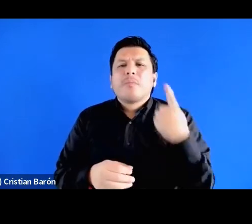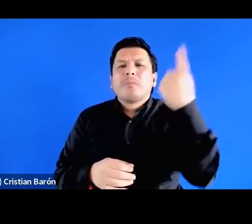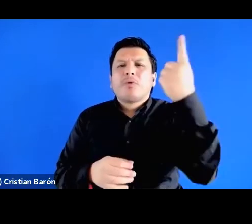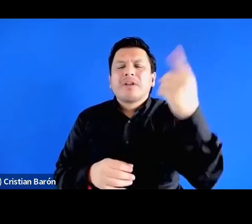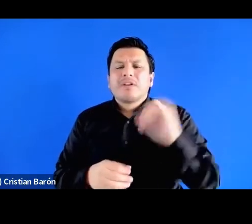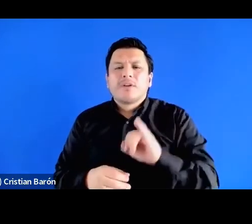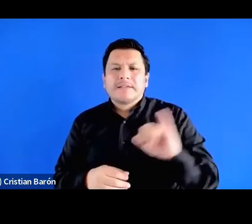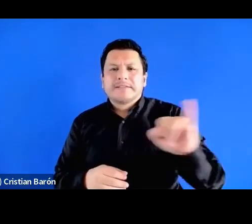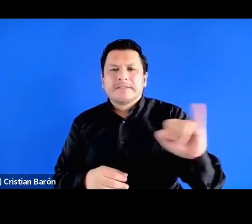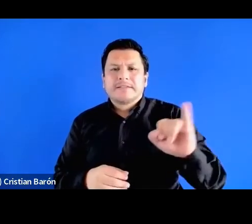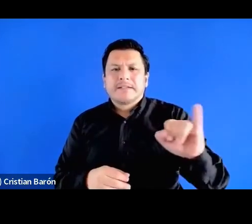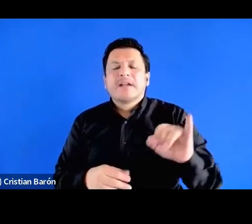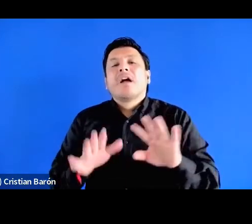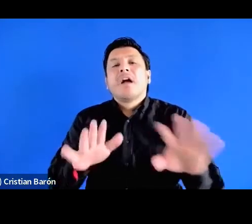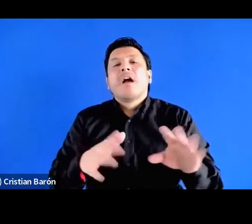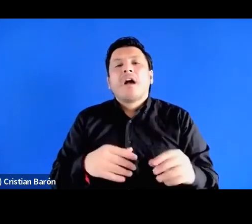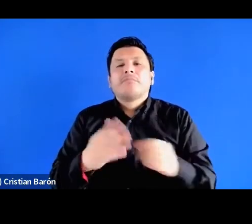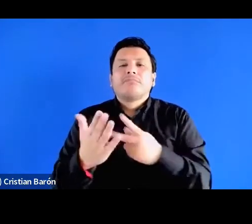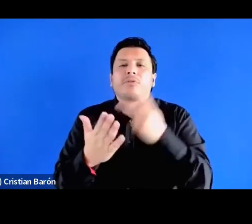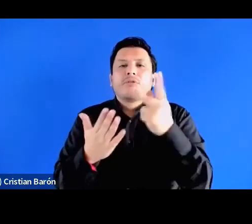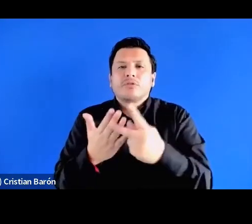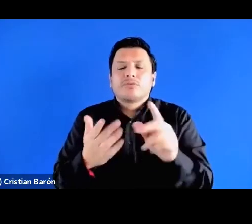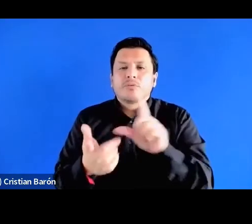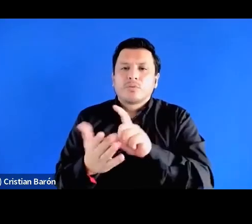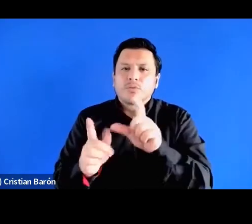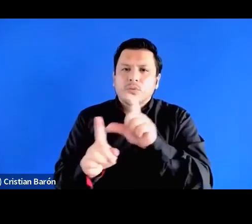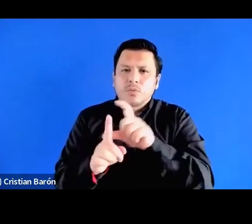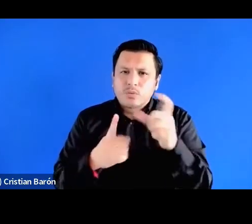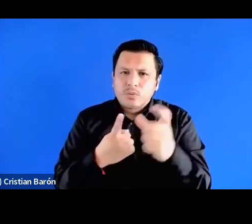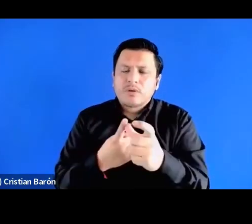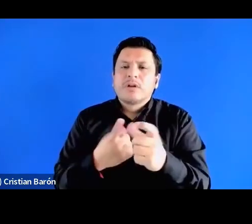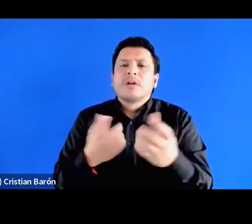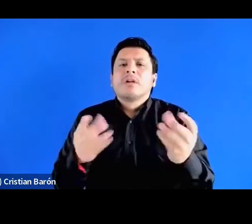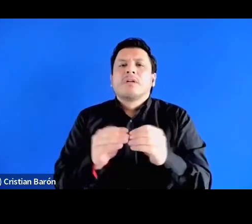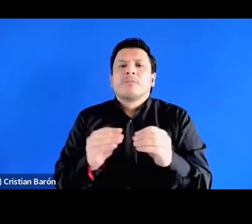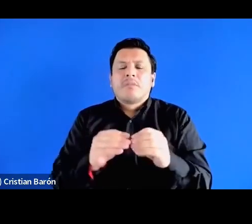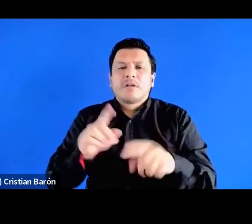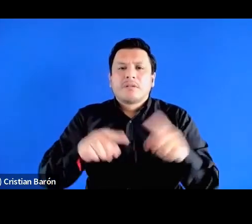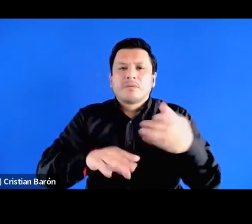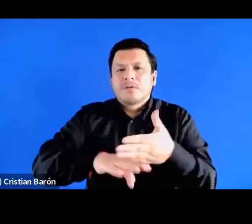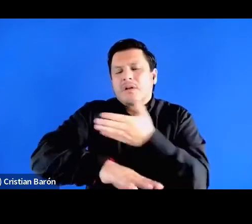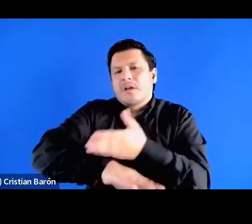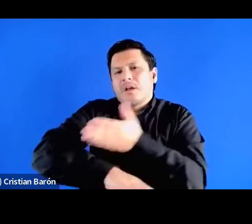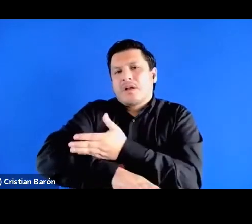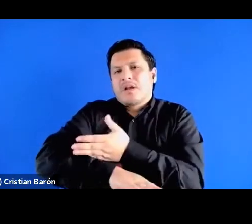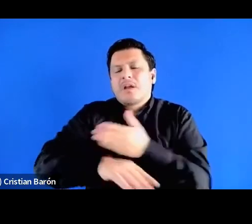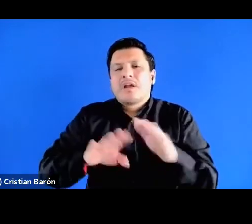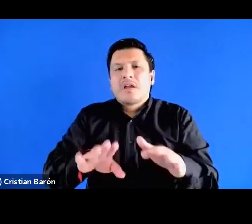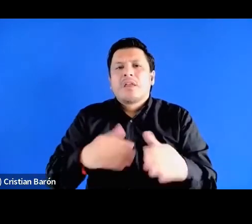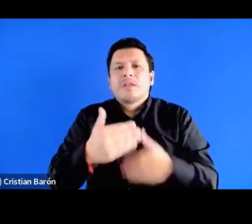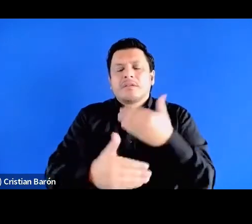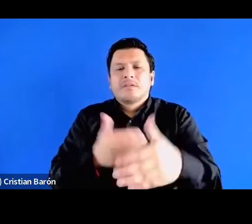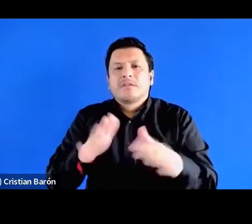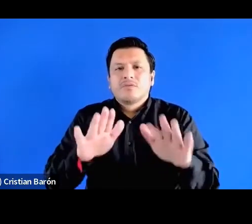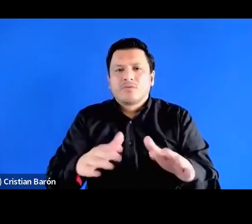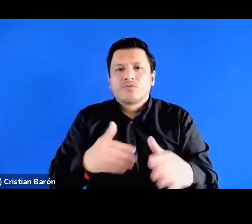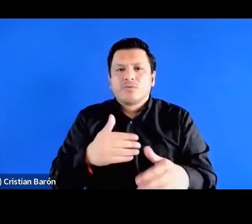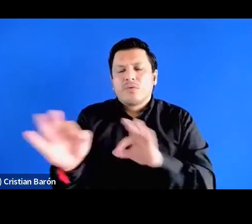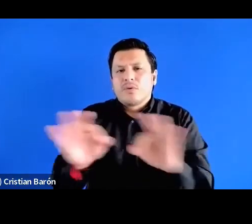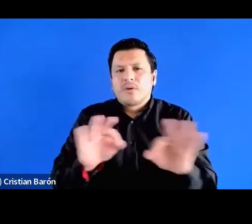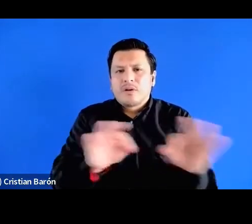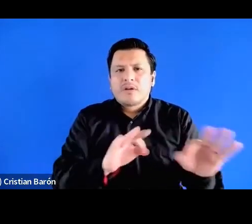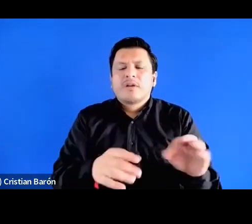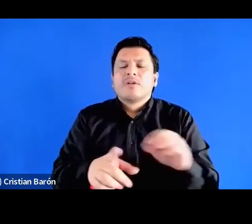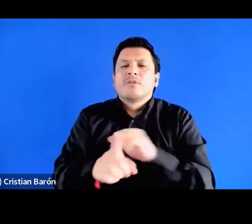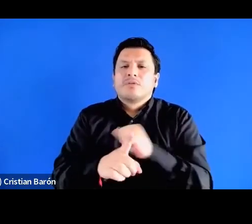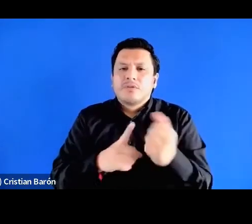proyectos culturales etcétera y también son de alguna manera un antecedente de lo que fue después en términos de organización social